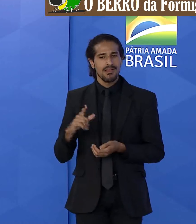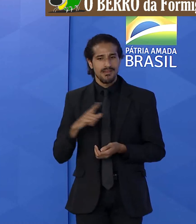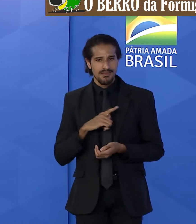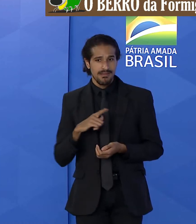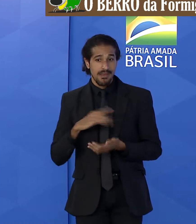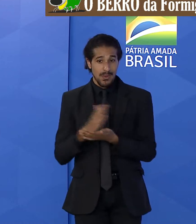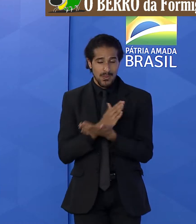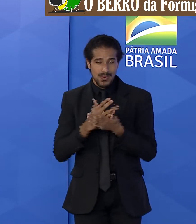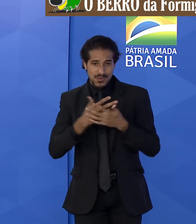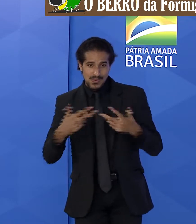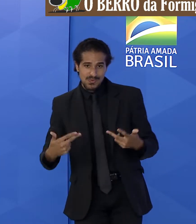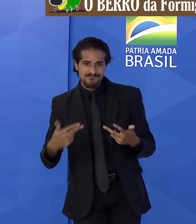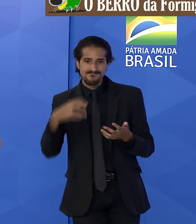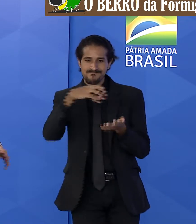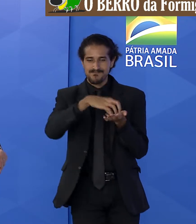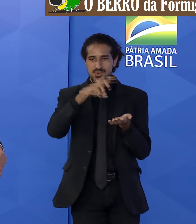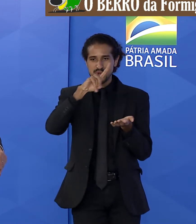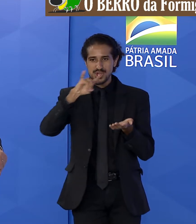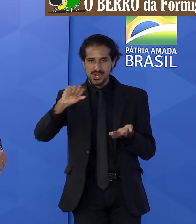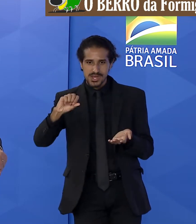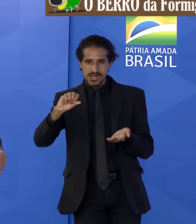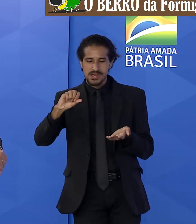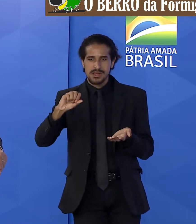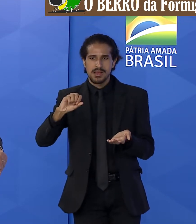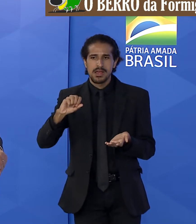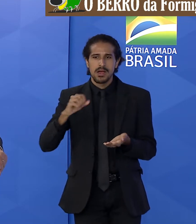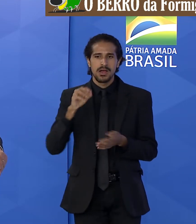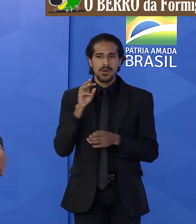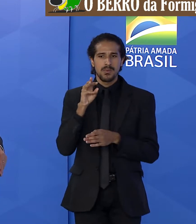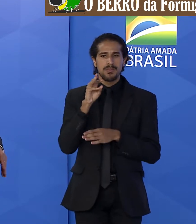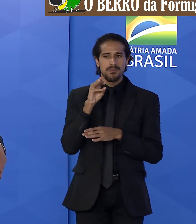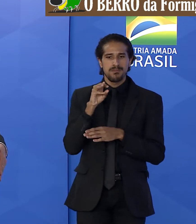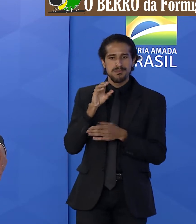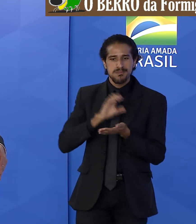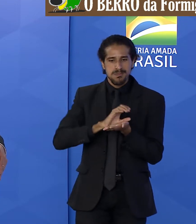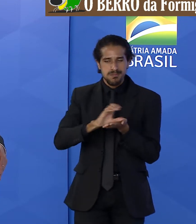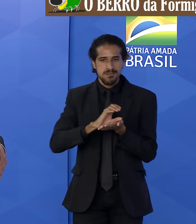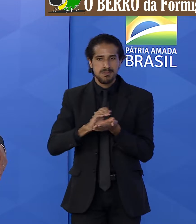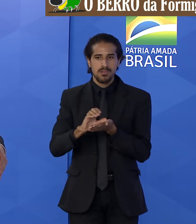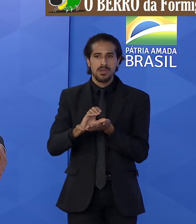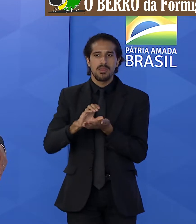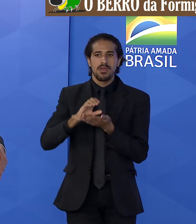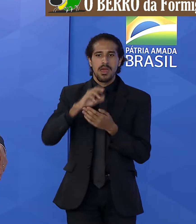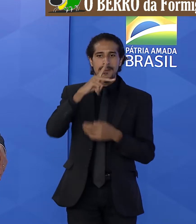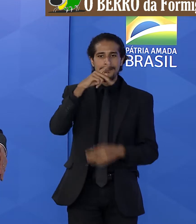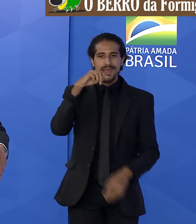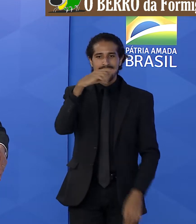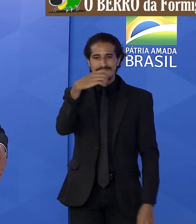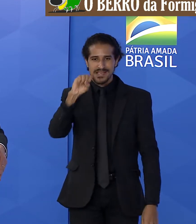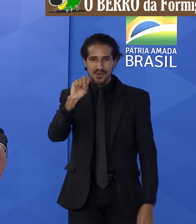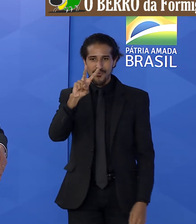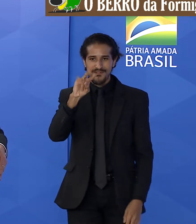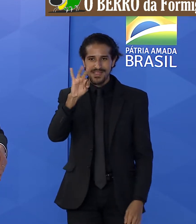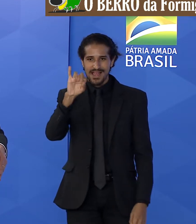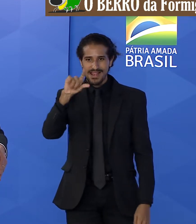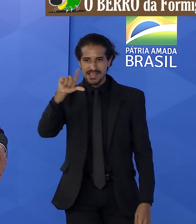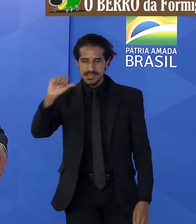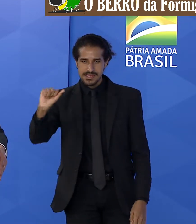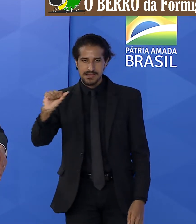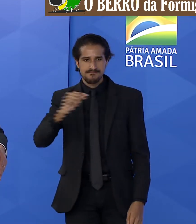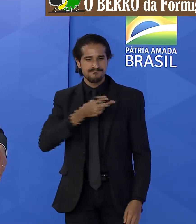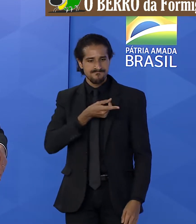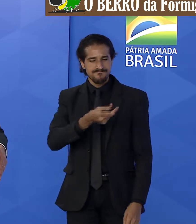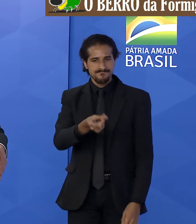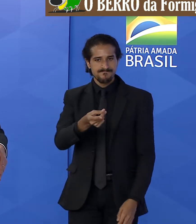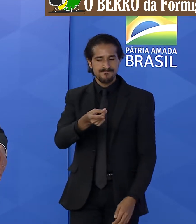Centro Dia, esse benefício da mudança para a pensão vitalícia que vocês vão ter e que é